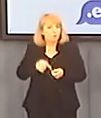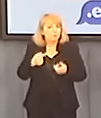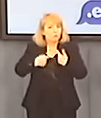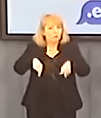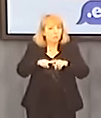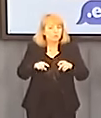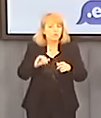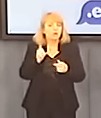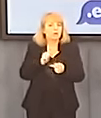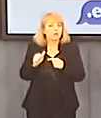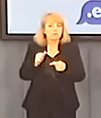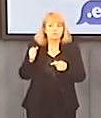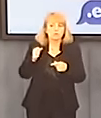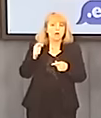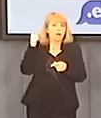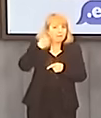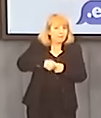chwili są nałożone na Polskę.